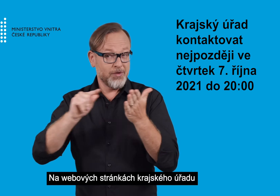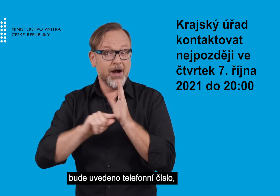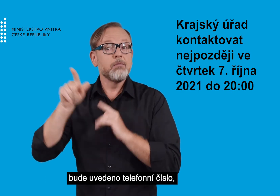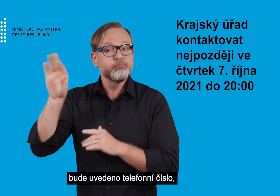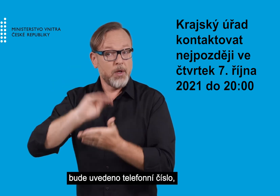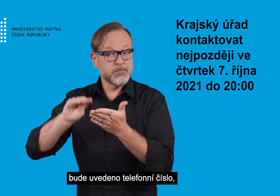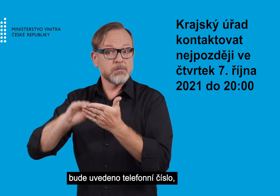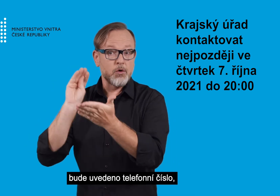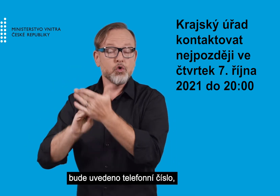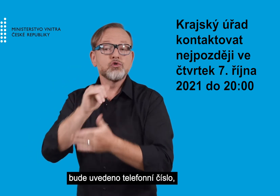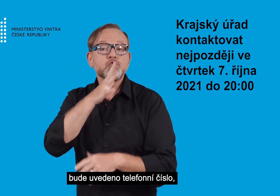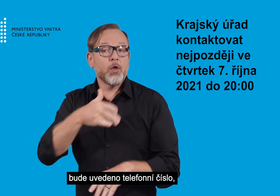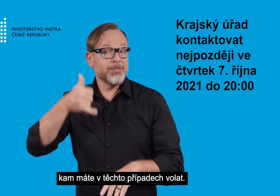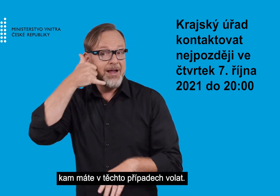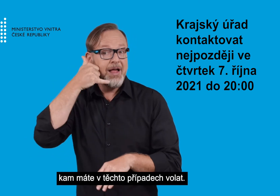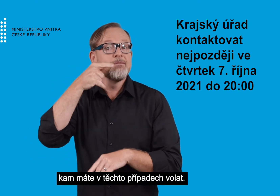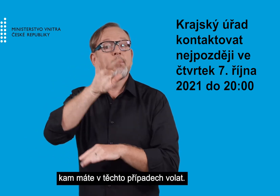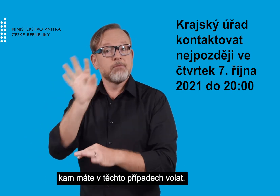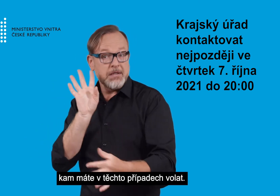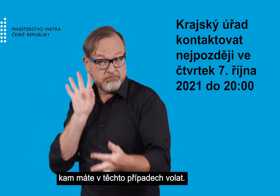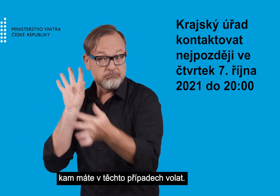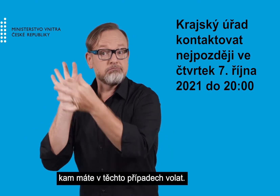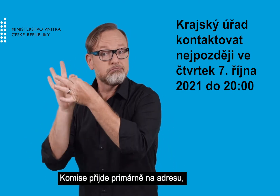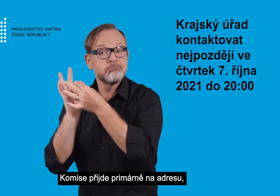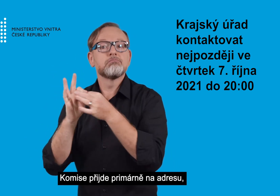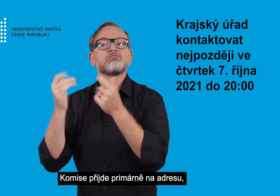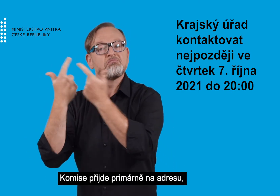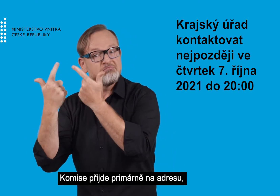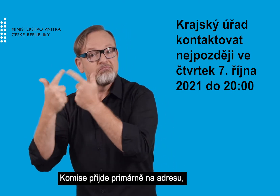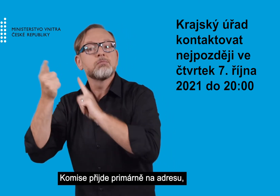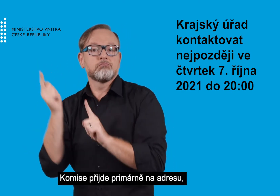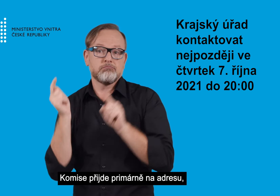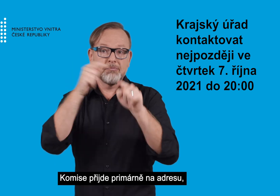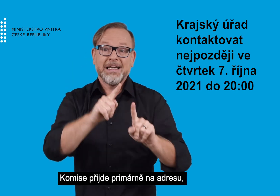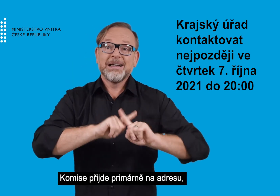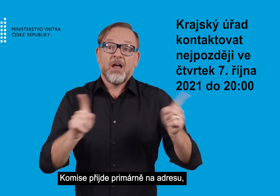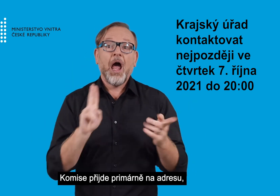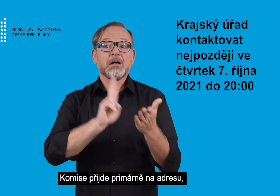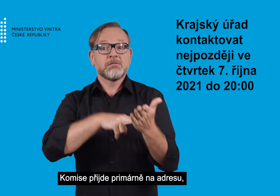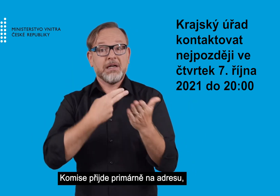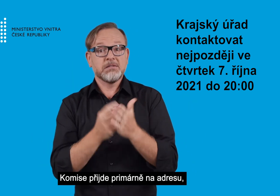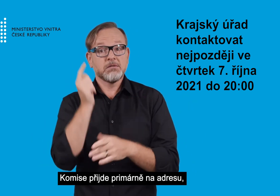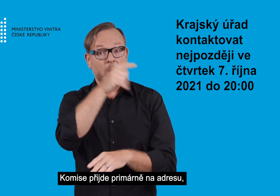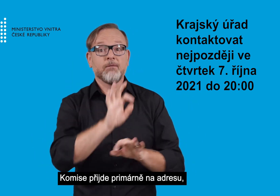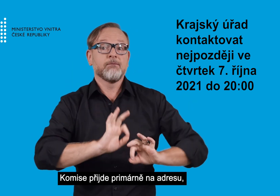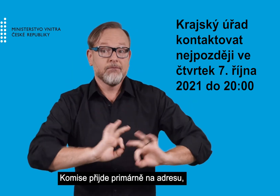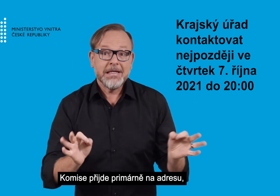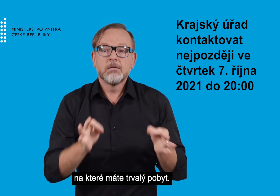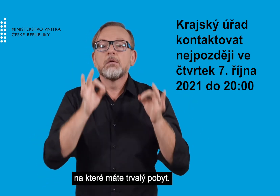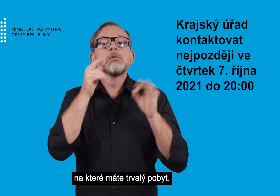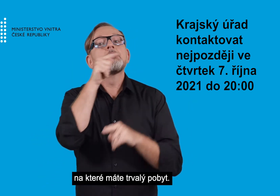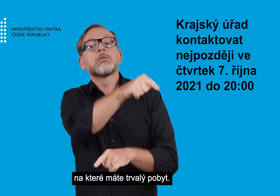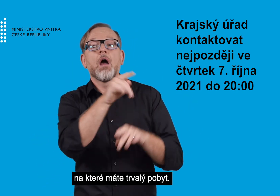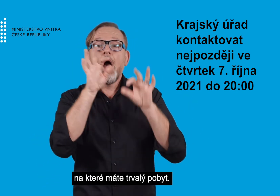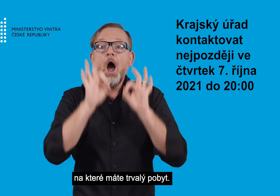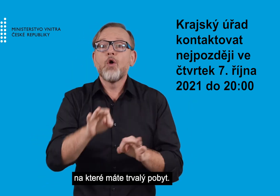úřadu bude uvedeno telefonní číslo, kam máte v těchto případech volat. Komise přijde primárně na adresu, na